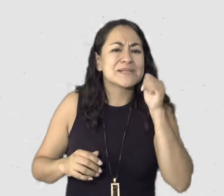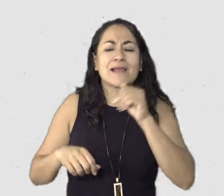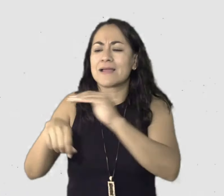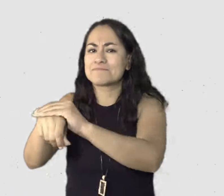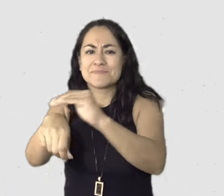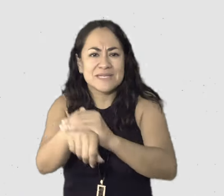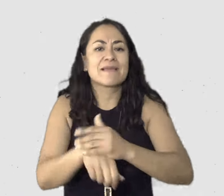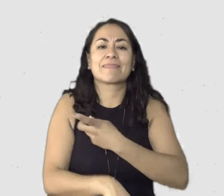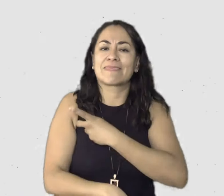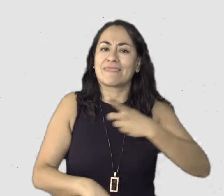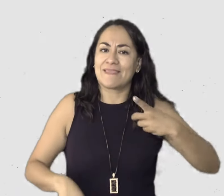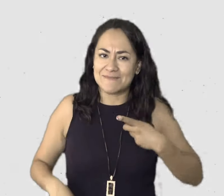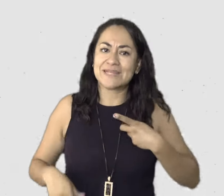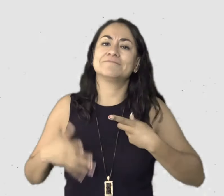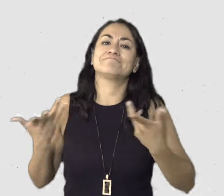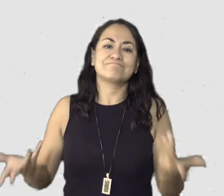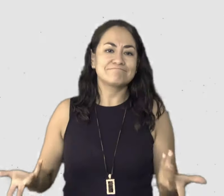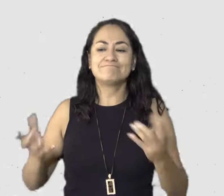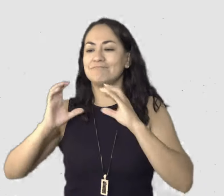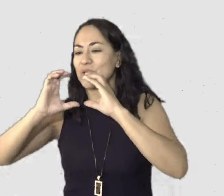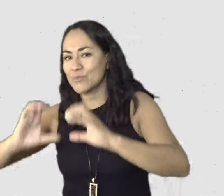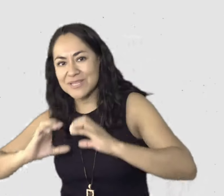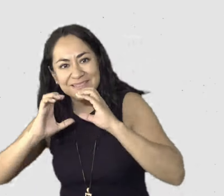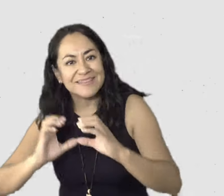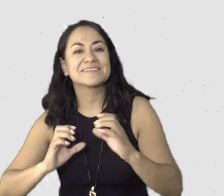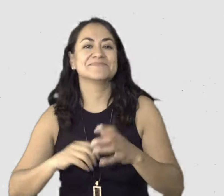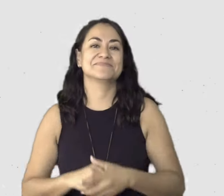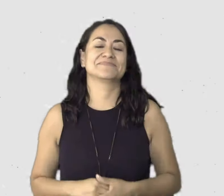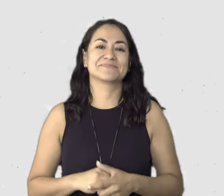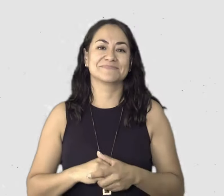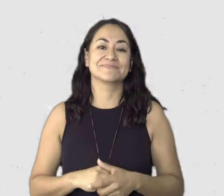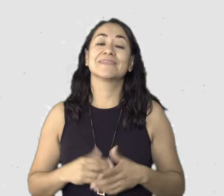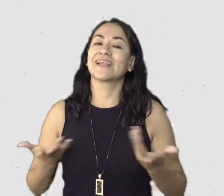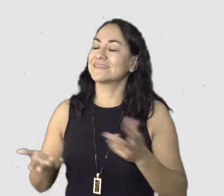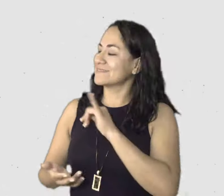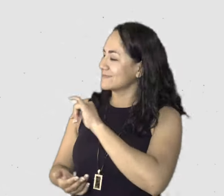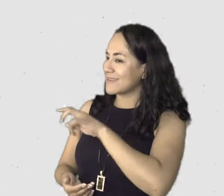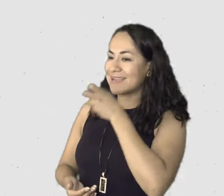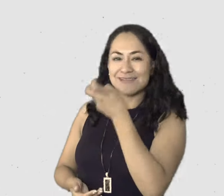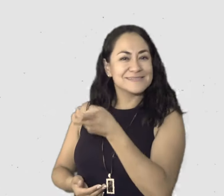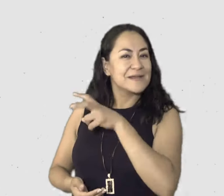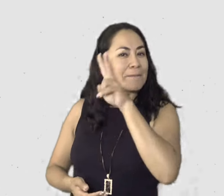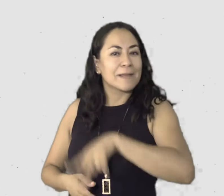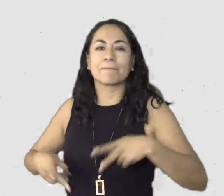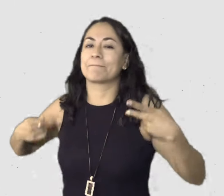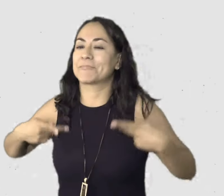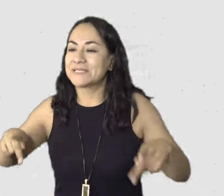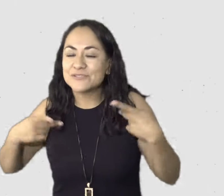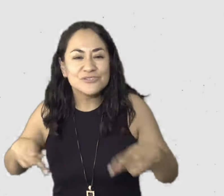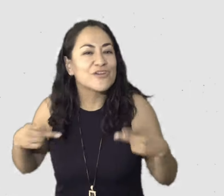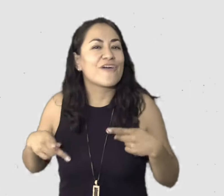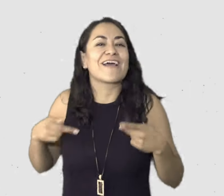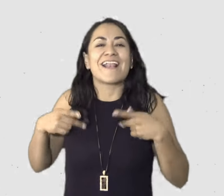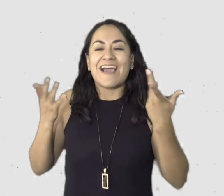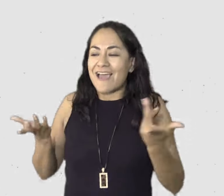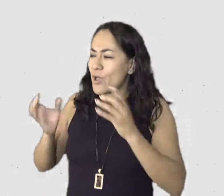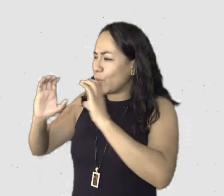de verdad que tenerla es un regalo. acepta, ¿no? Acepta a la persona sin juzgar. Este, ya